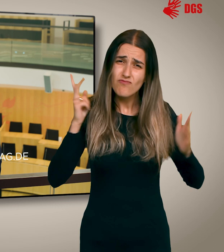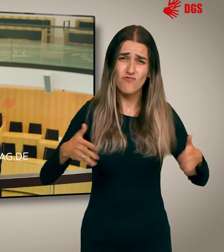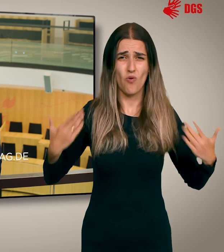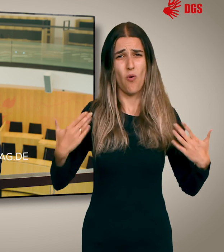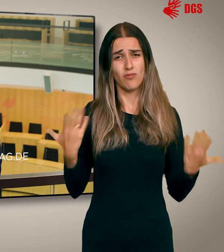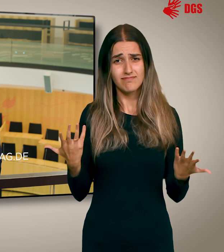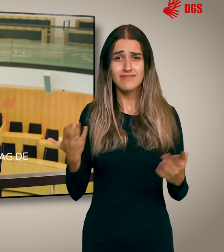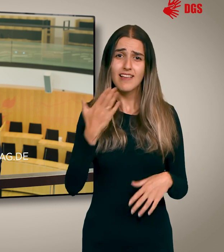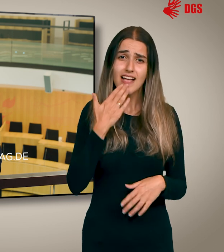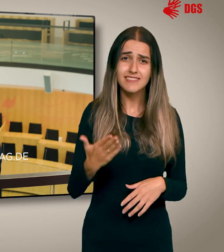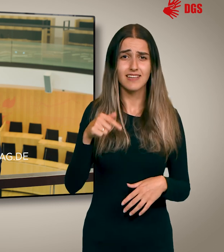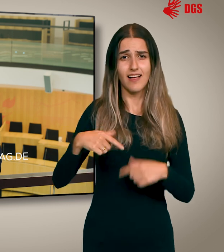in Hessens Herzkammer der Demokratie.